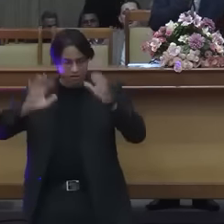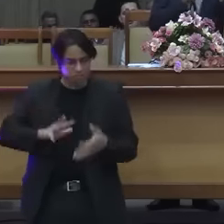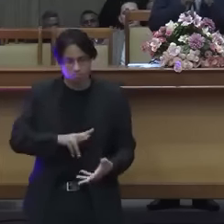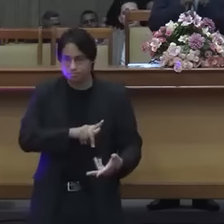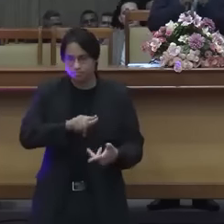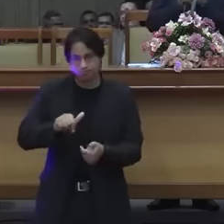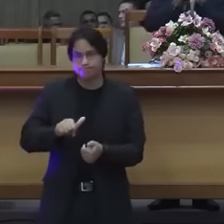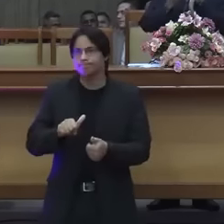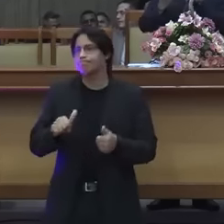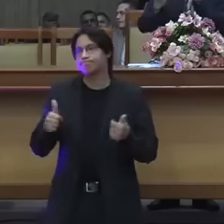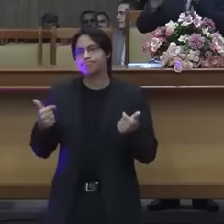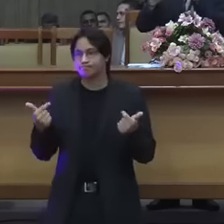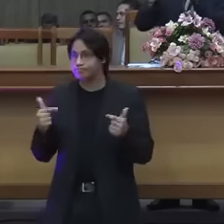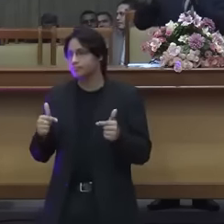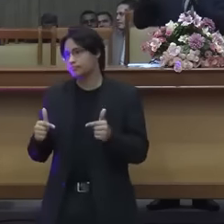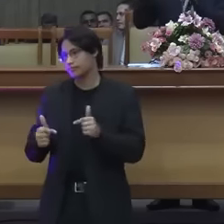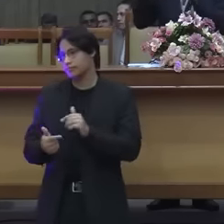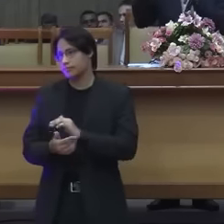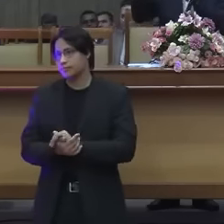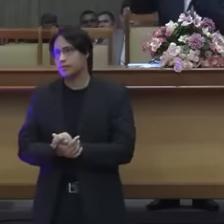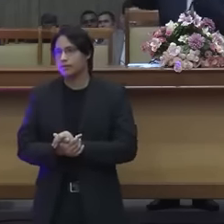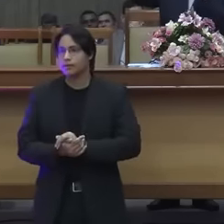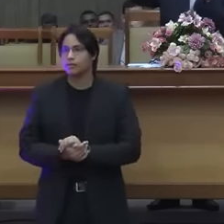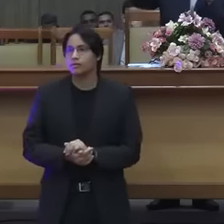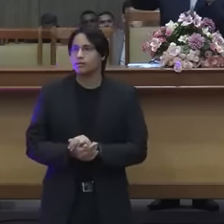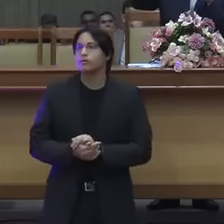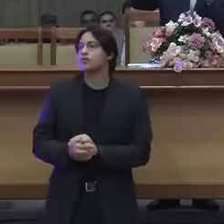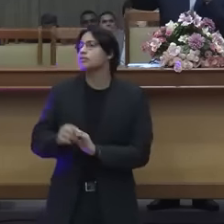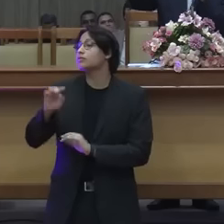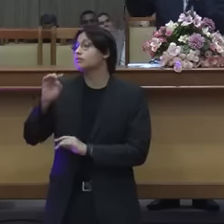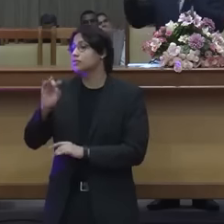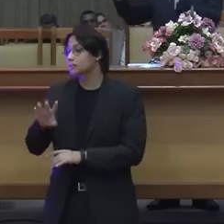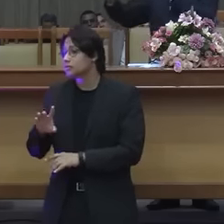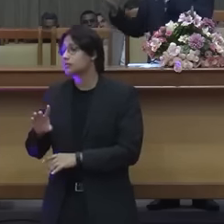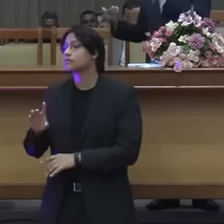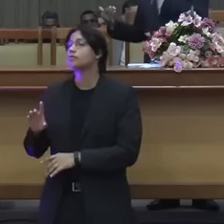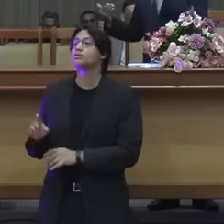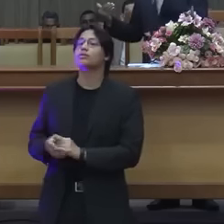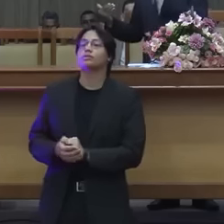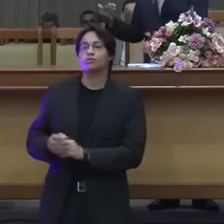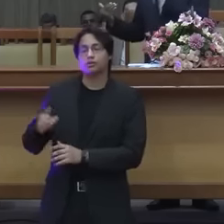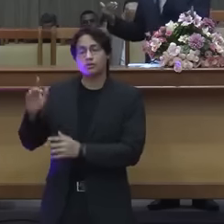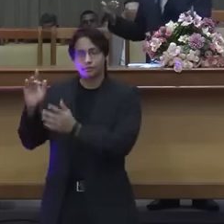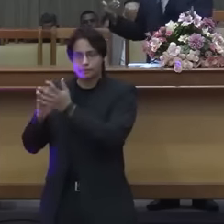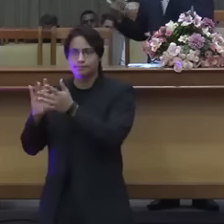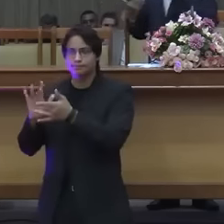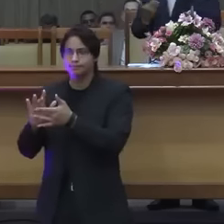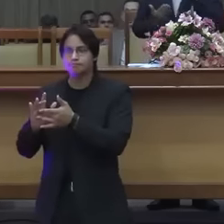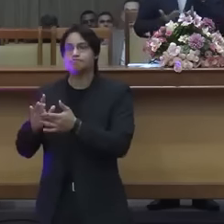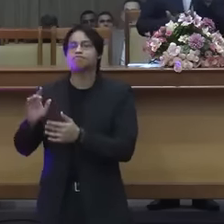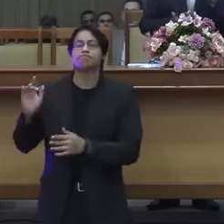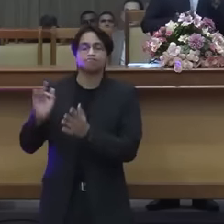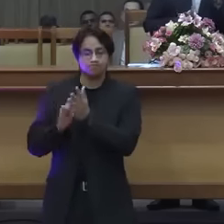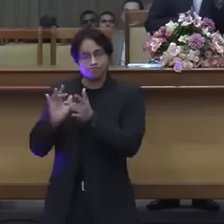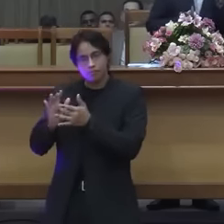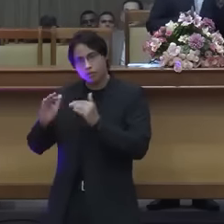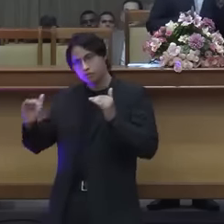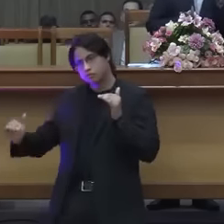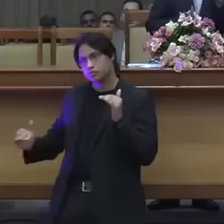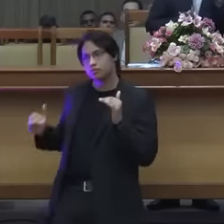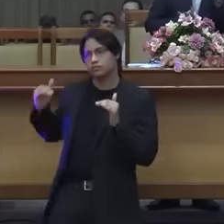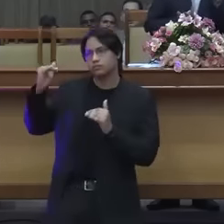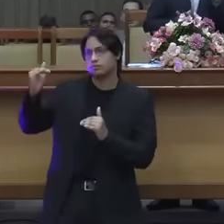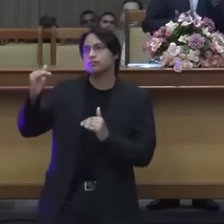salvos, ou seja, não há outro ser maior que Jesus que possa dar a salvação.